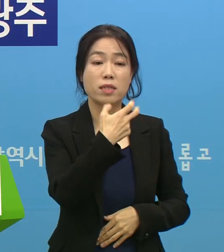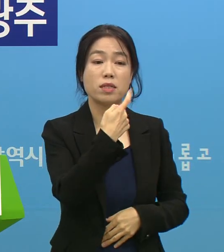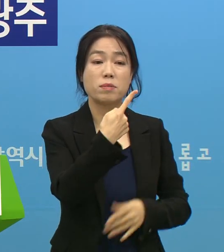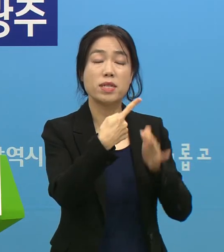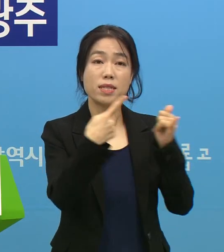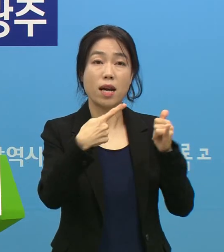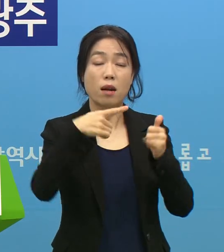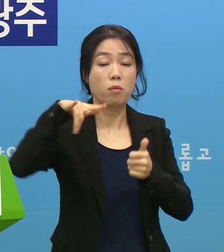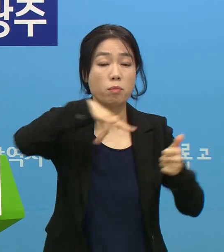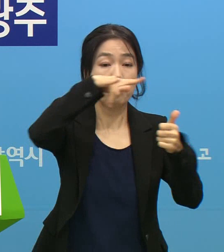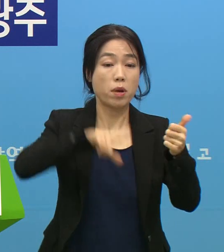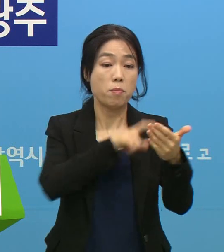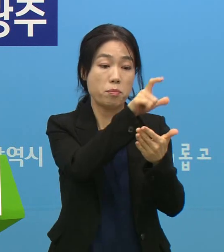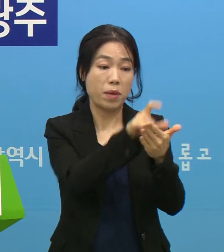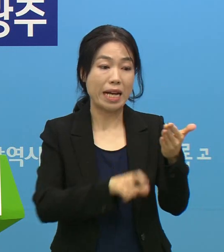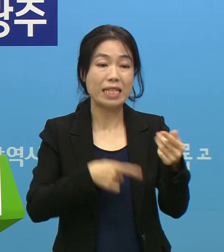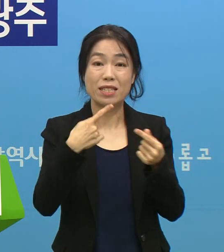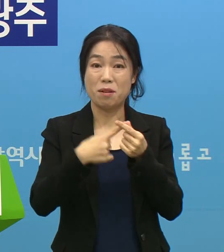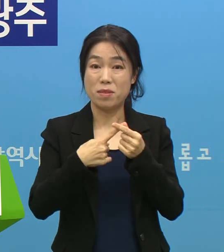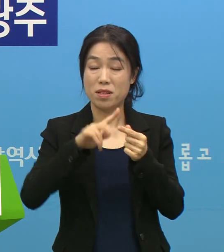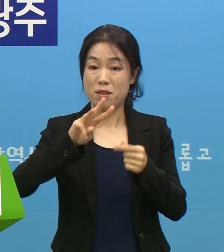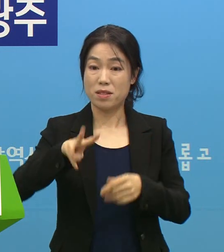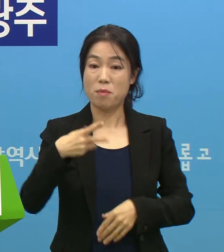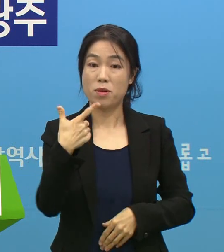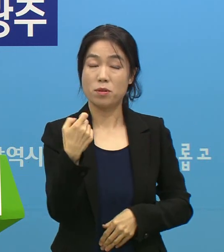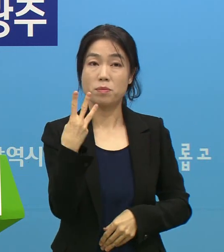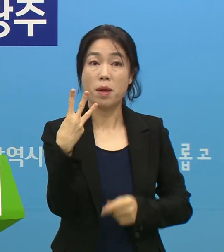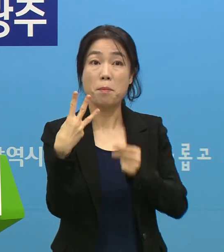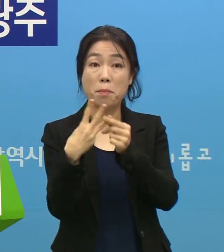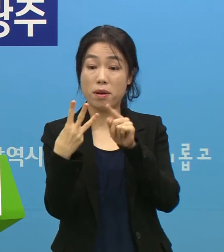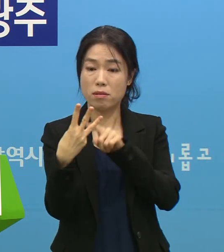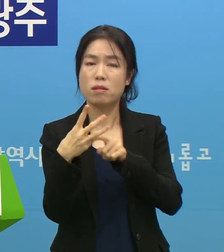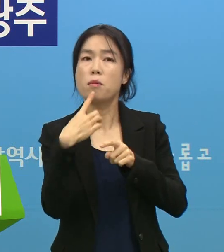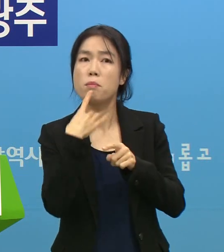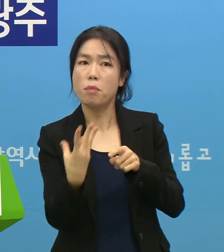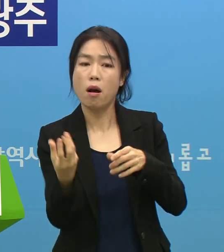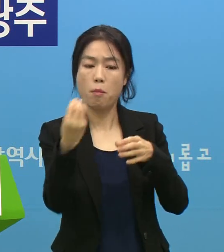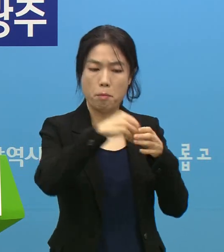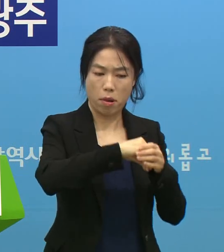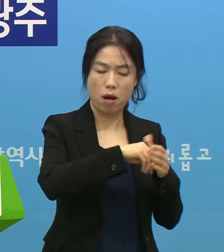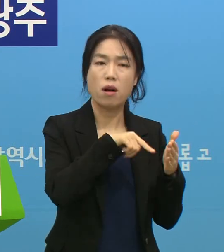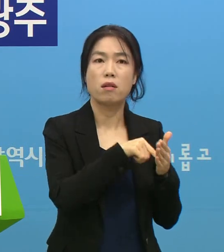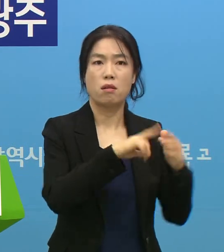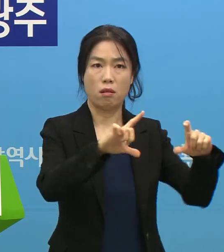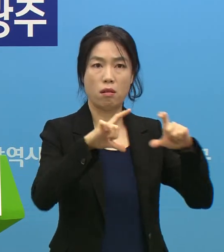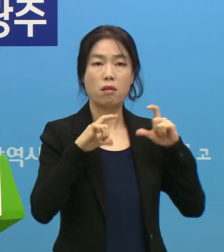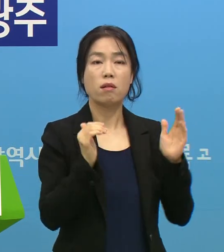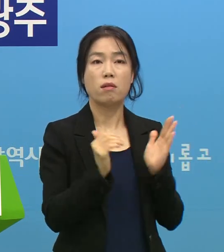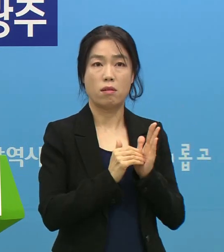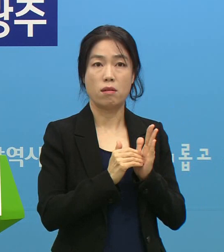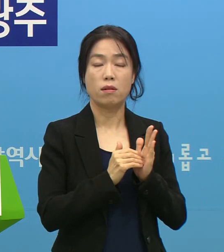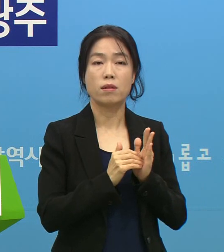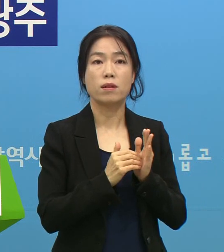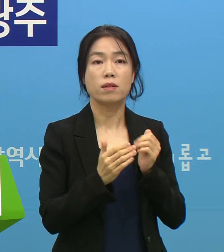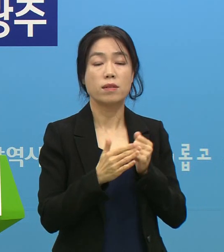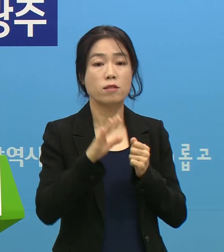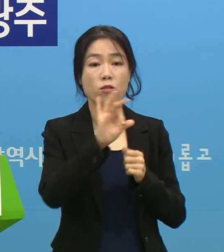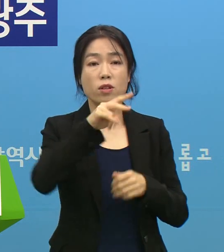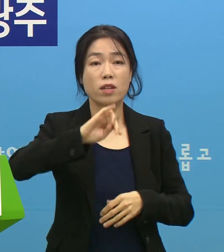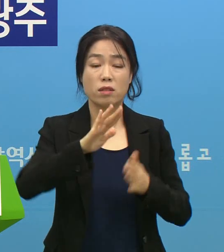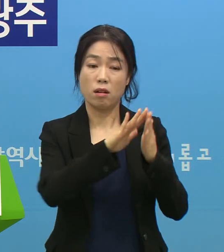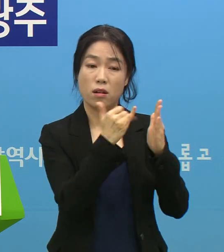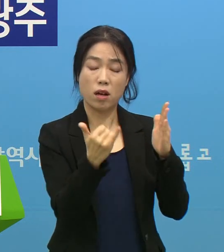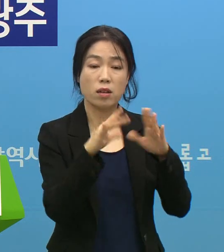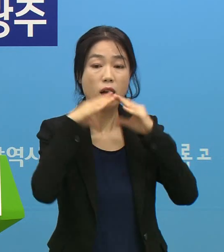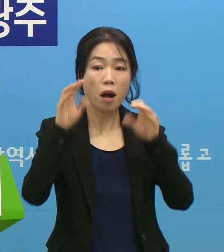GPS 명단에서는 그 첫 번째 파기인데 363번만이 저희 명단에 통보되었습니다. 양산동 일가족